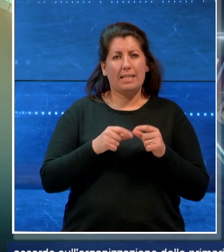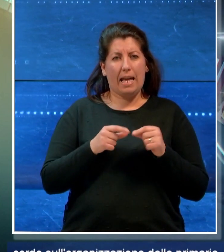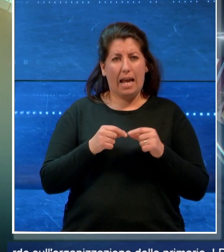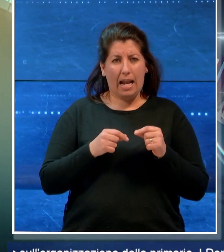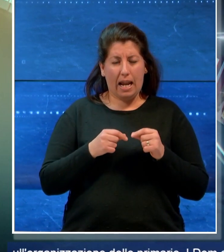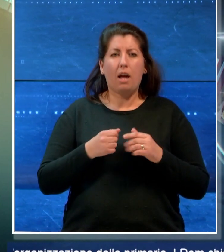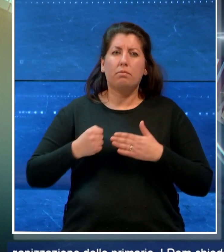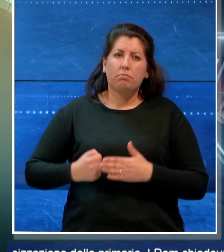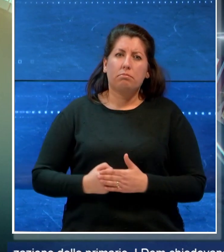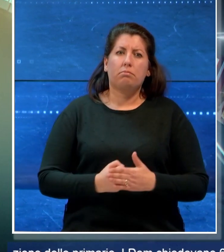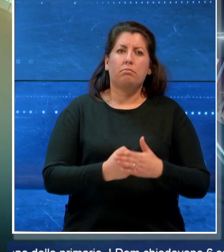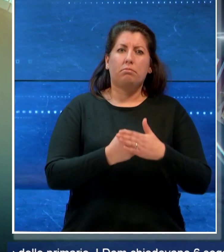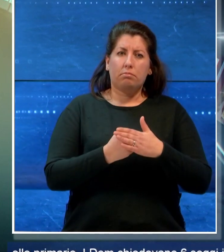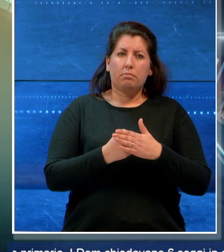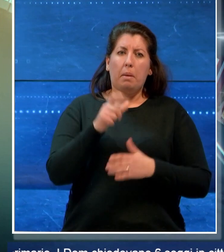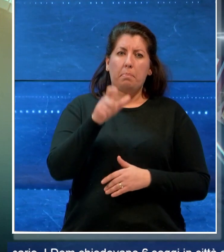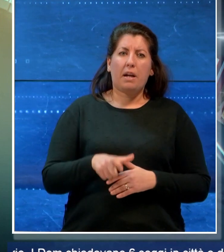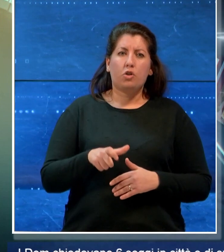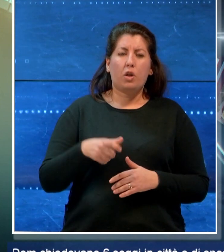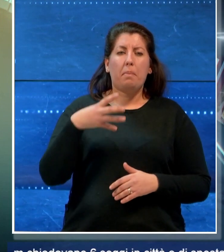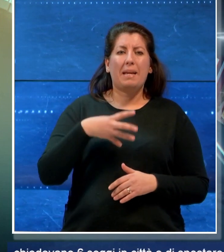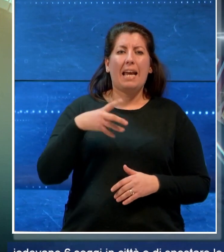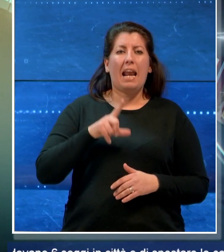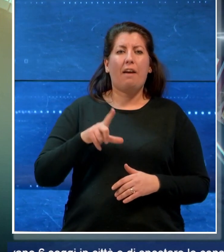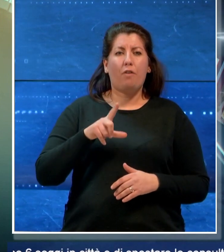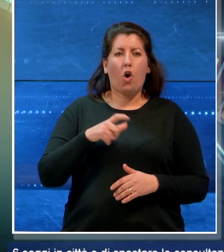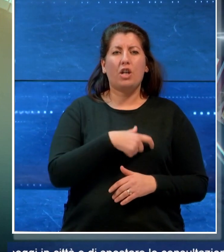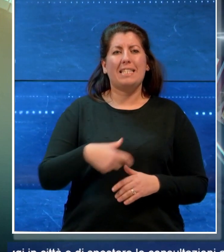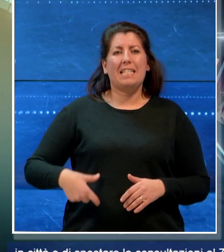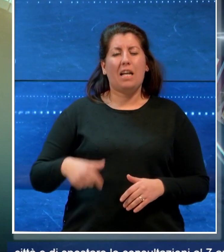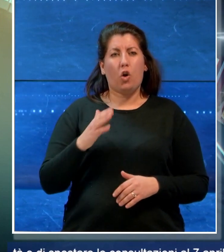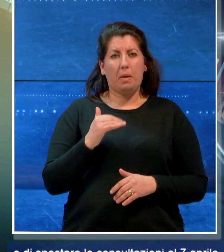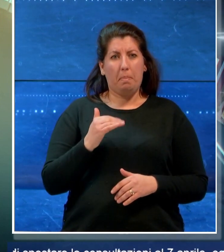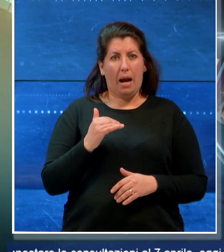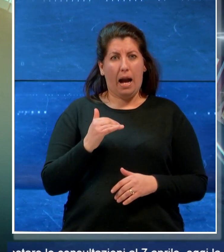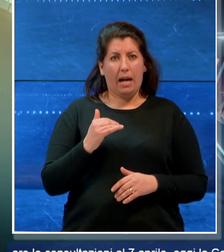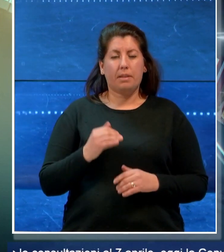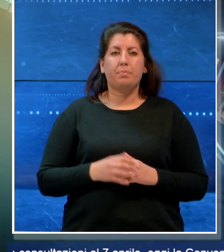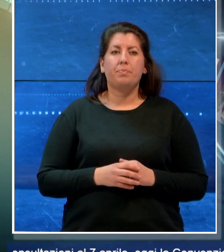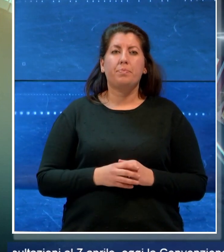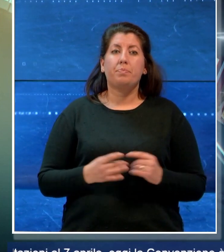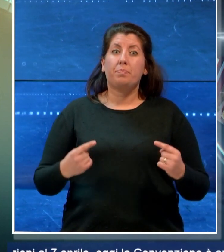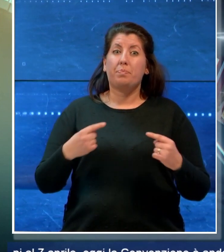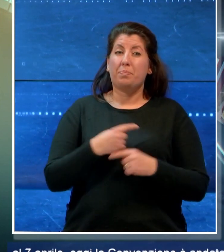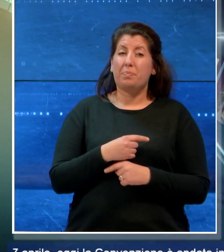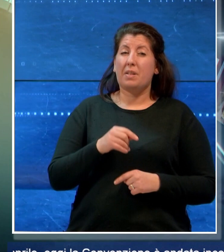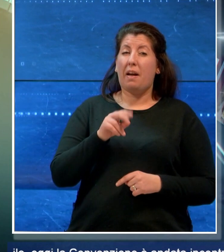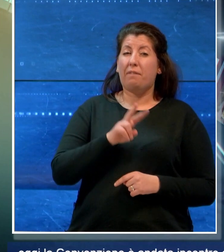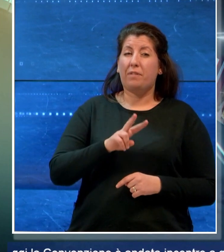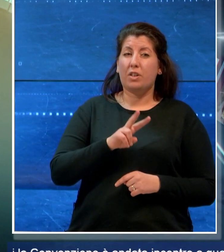che appoggia la candidatura di Michele Laforgia, sindaco di Bari, in contraposizione a quella di Vito